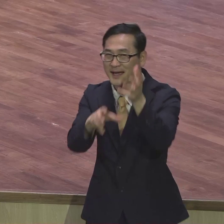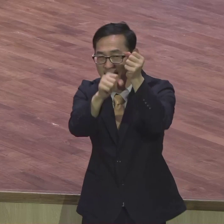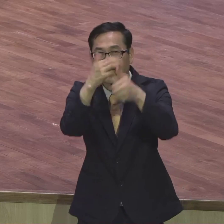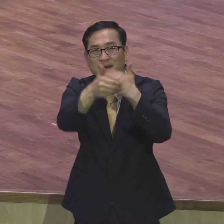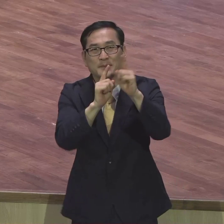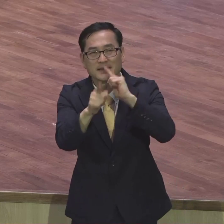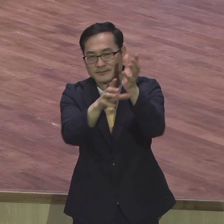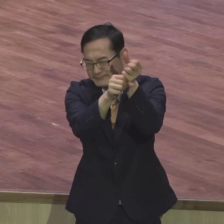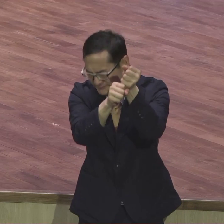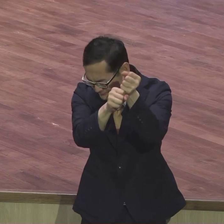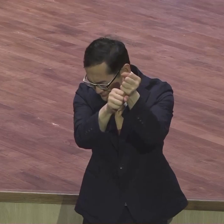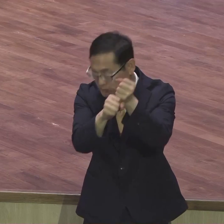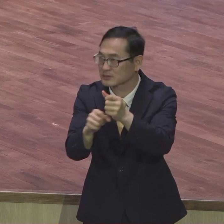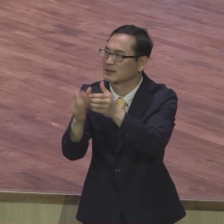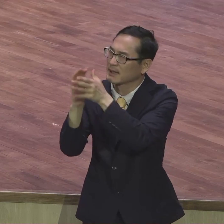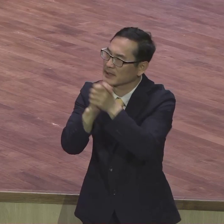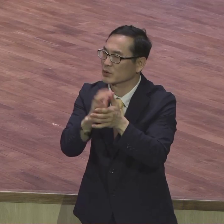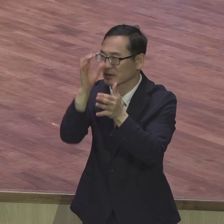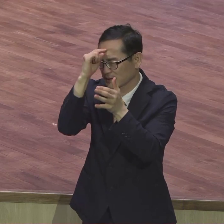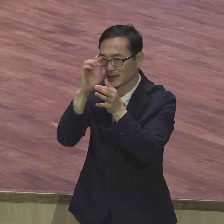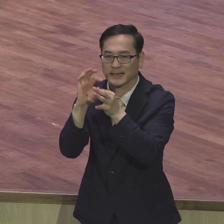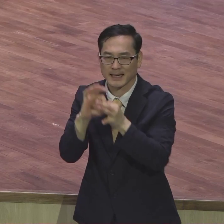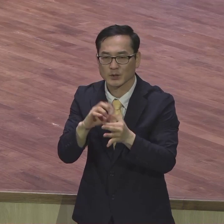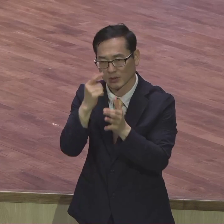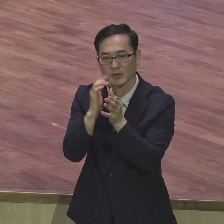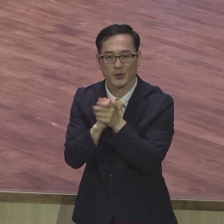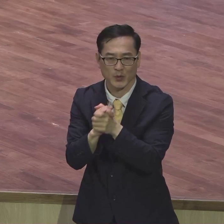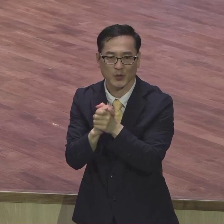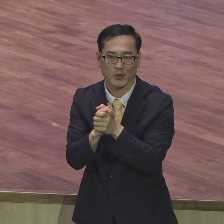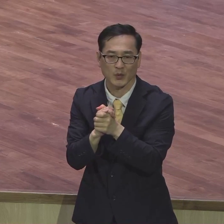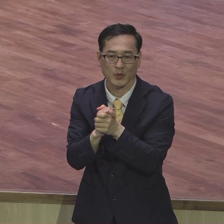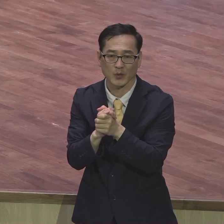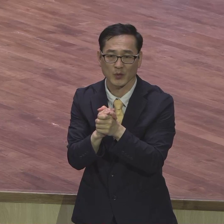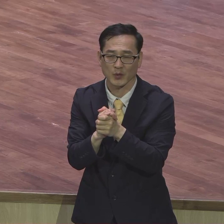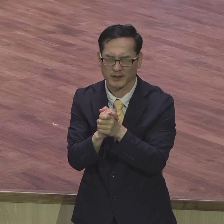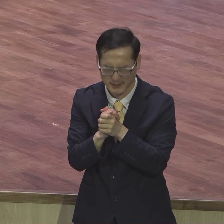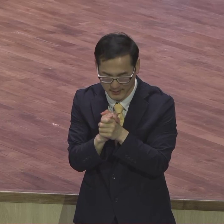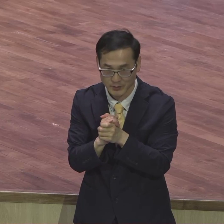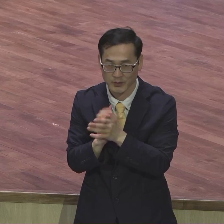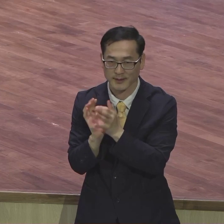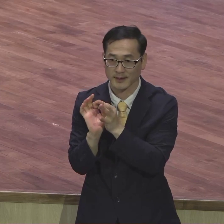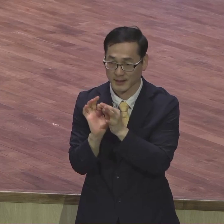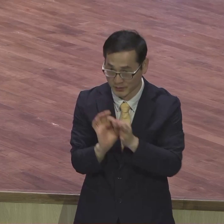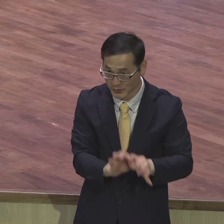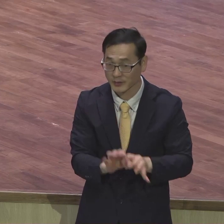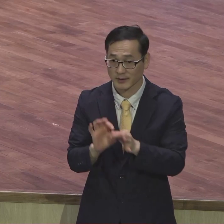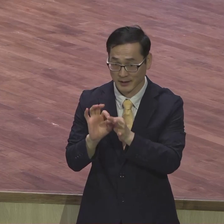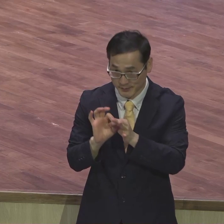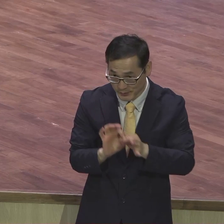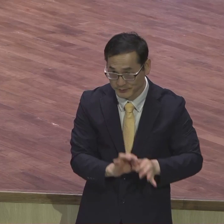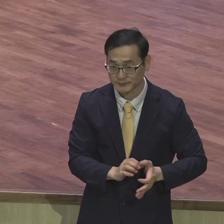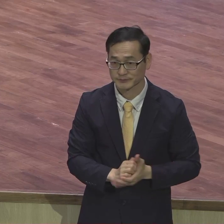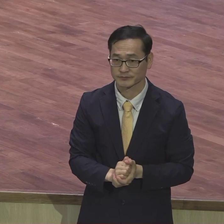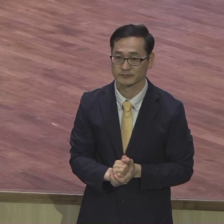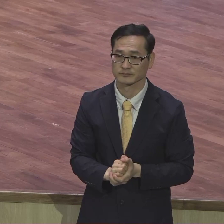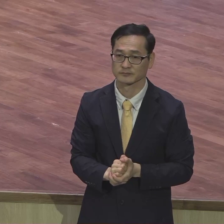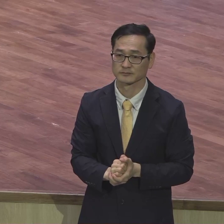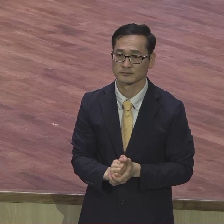깊은 기도 속으로. 때로는 묵상으로. 나갈 때 우리에게 뭘 주세요. 새 마음을 주세요.